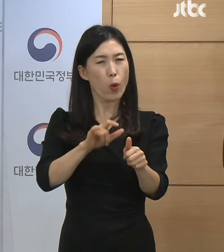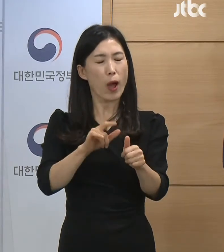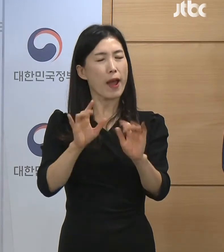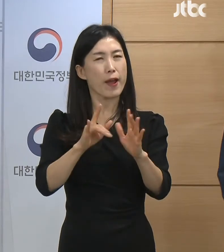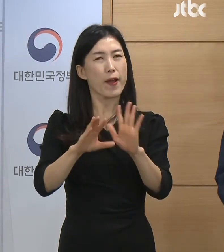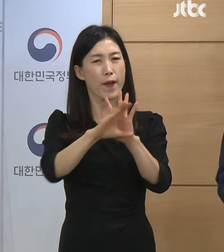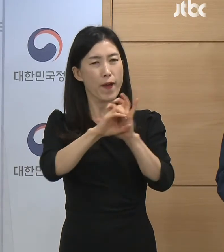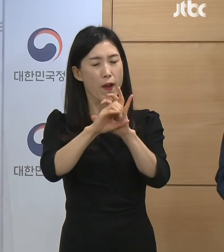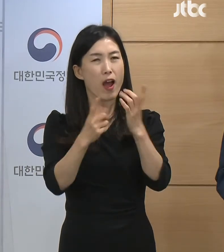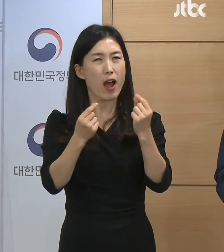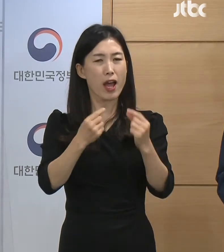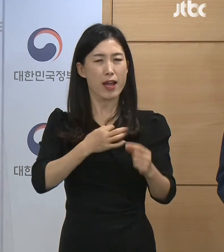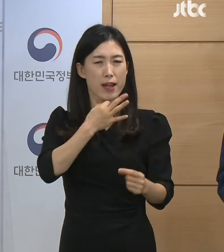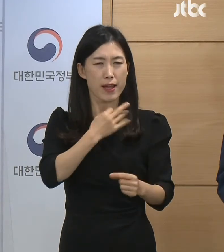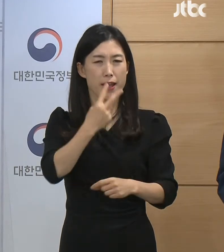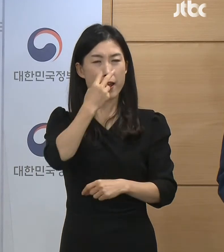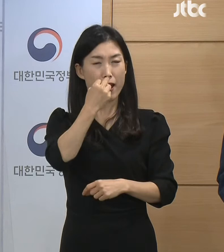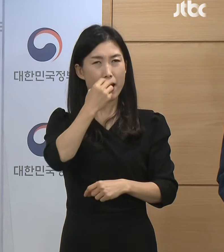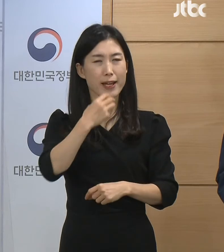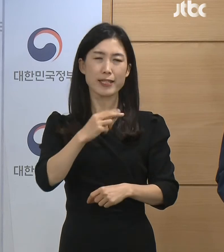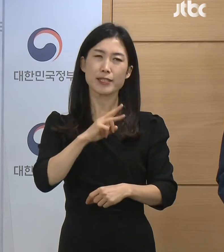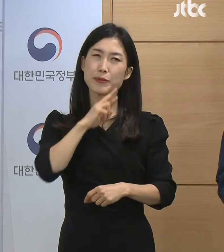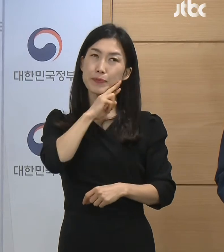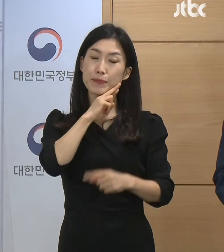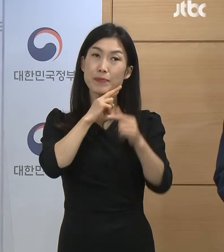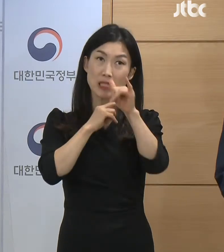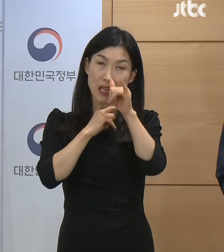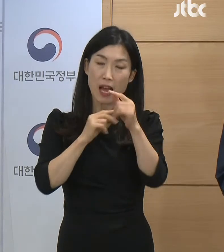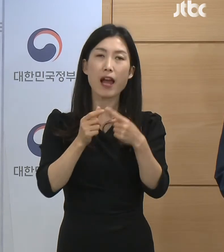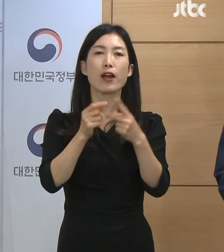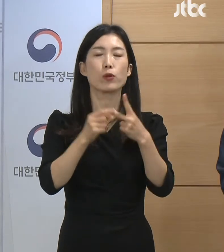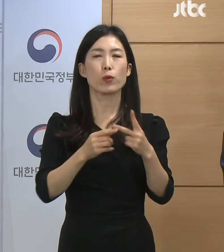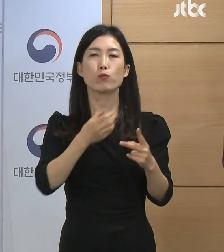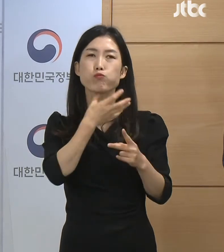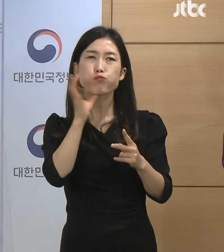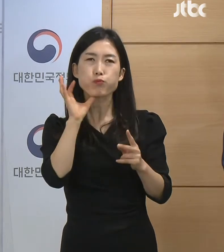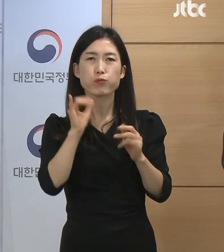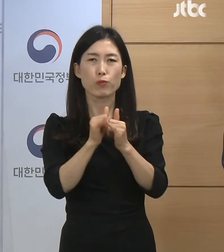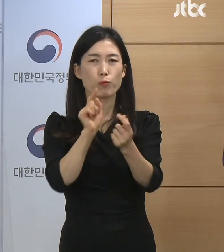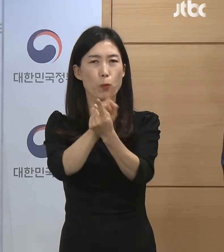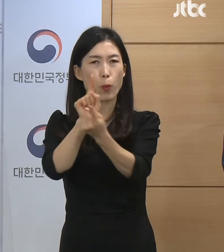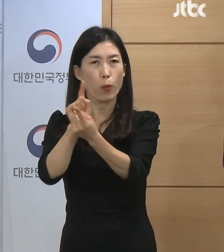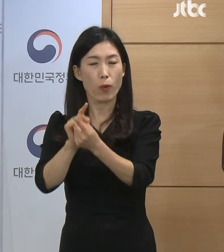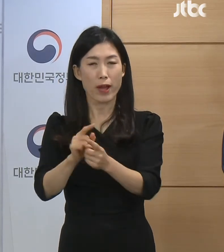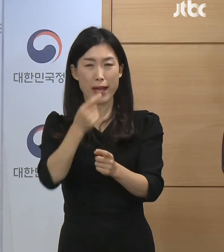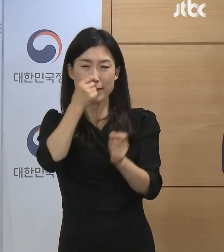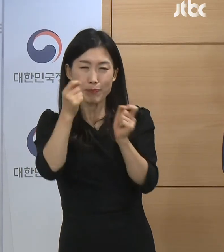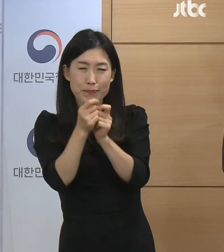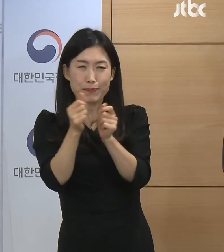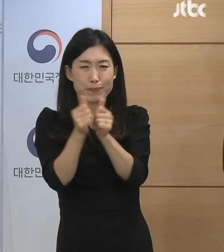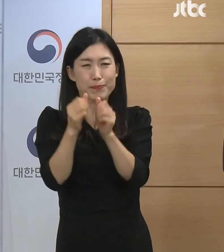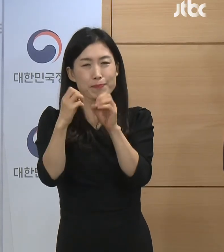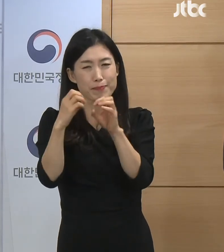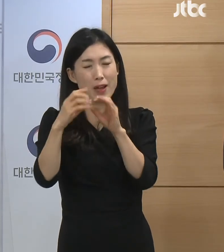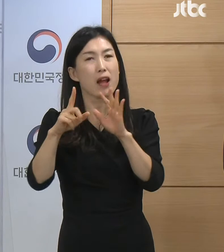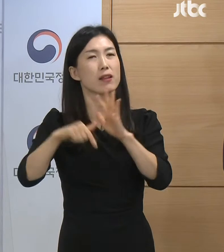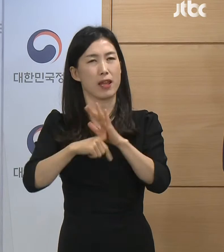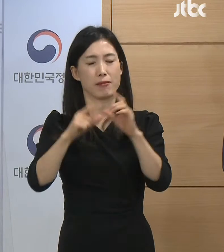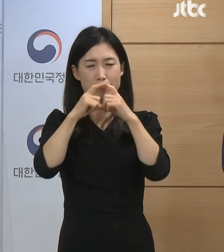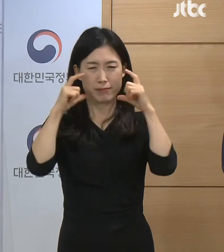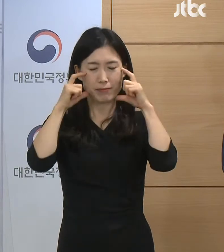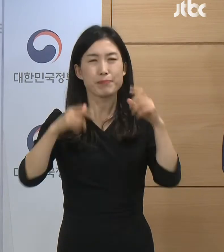고령층을 포함한 고위험군 또는 고위험군과 밀접 접촉하는 경우 마스크 착용이